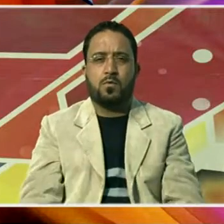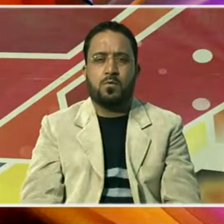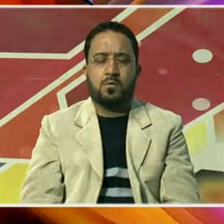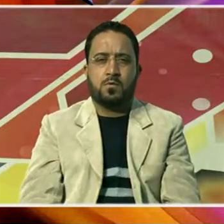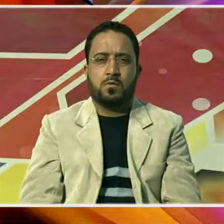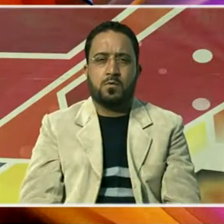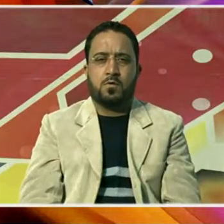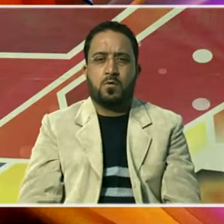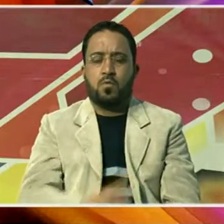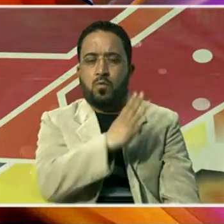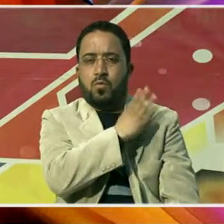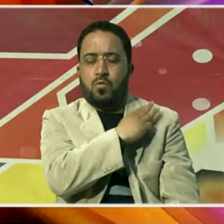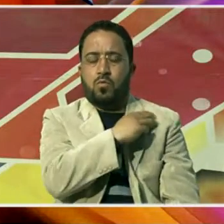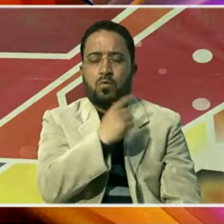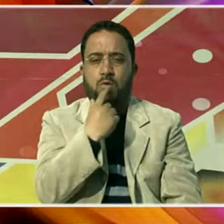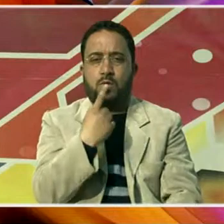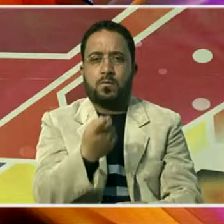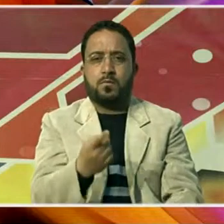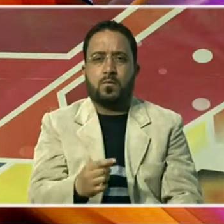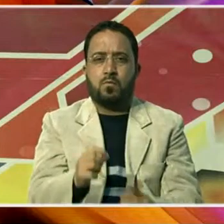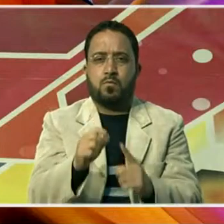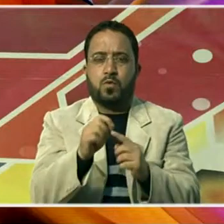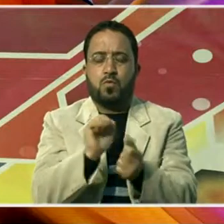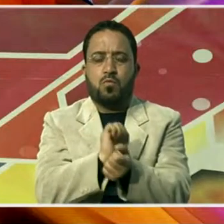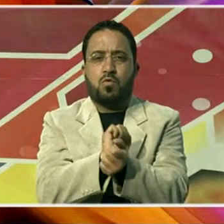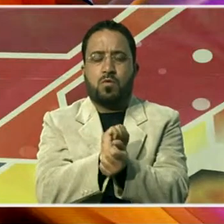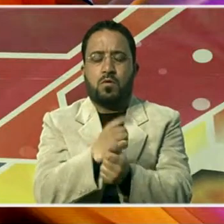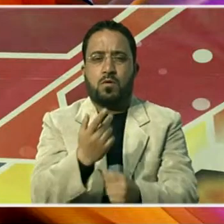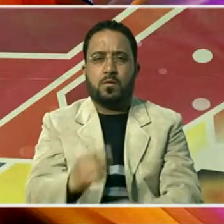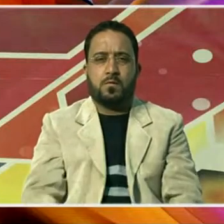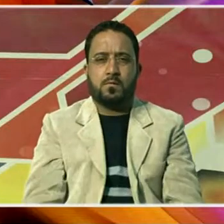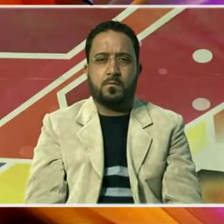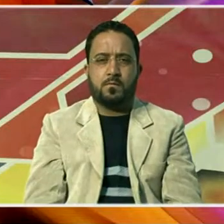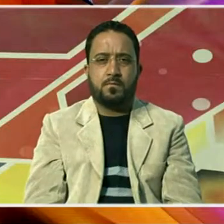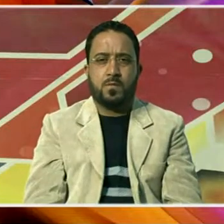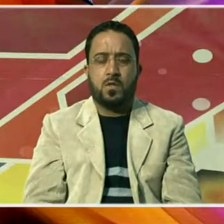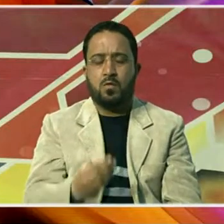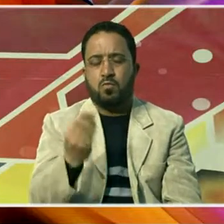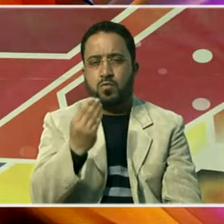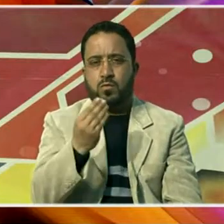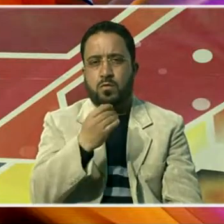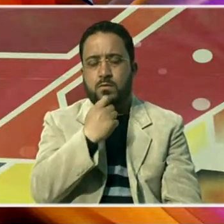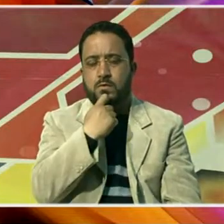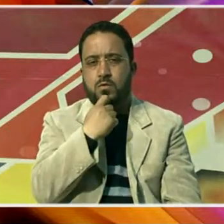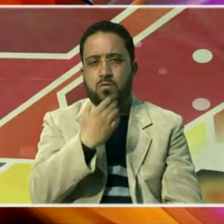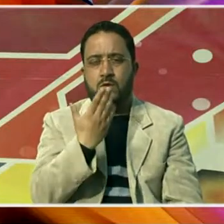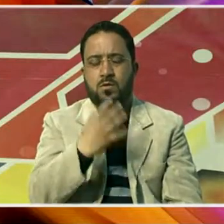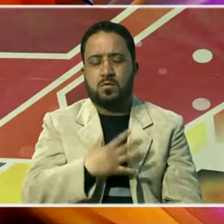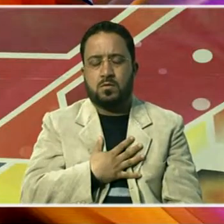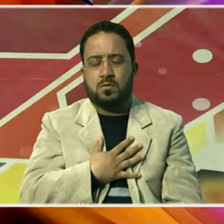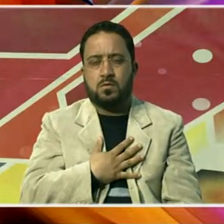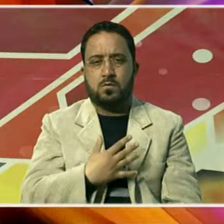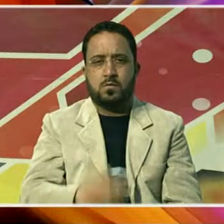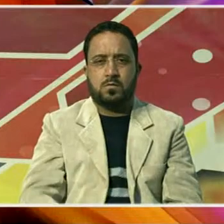سیکیورٹی عملے پولیس اہلکاروں اور عام شہریوں کی قربانیوں کو